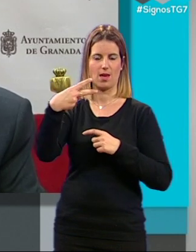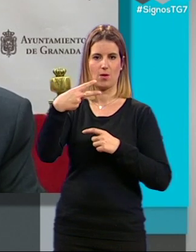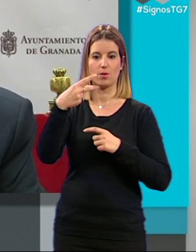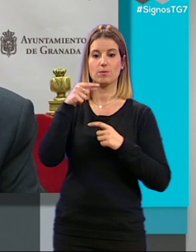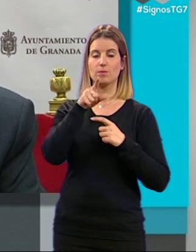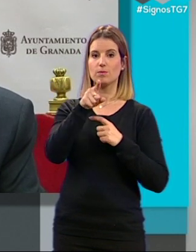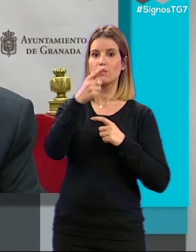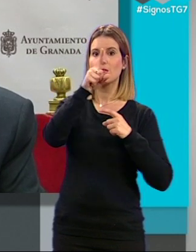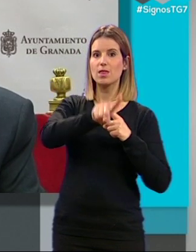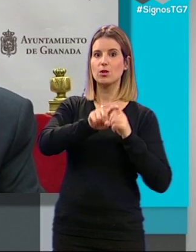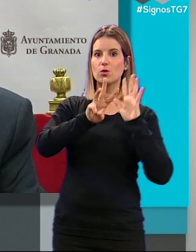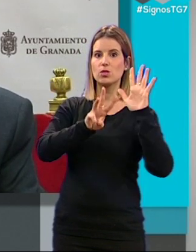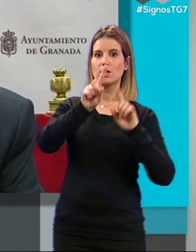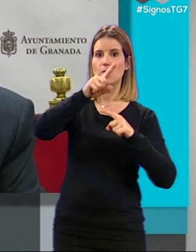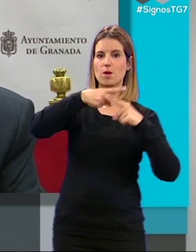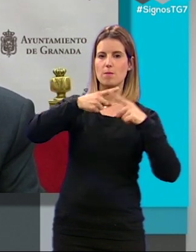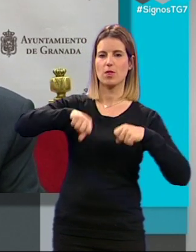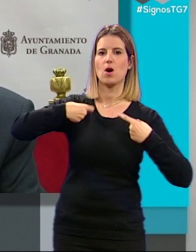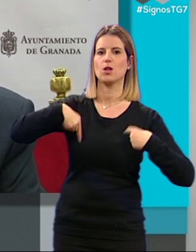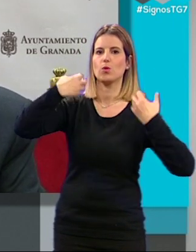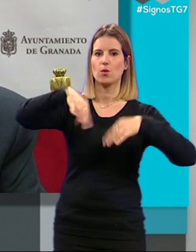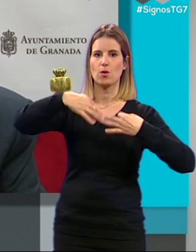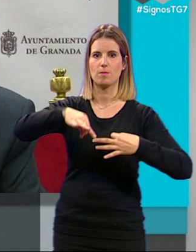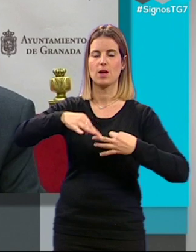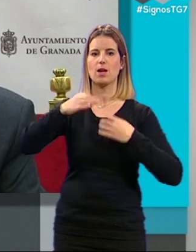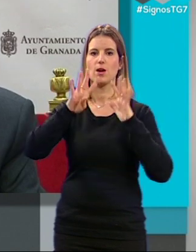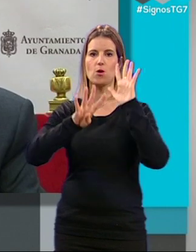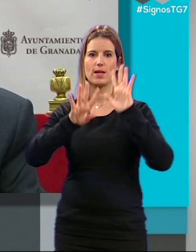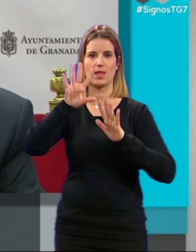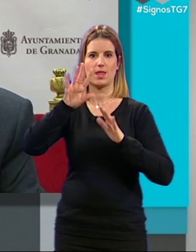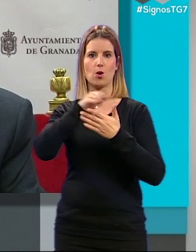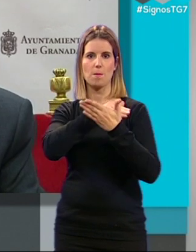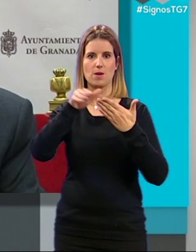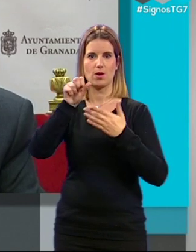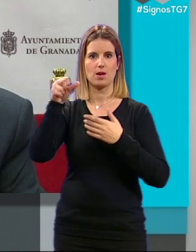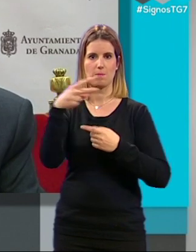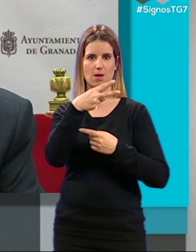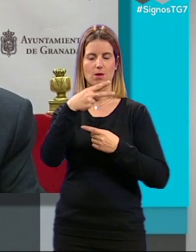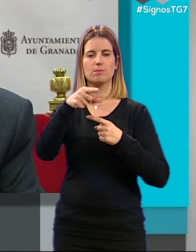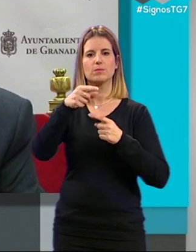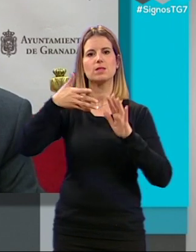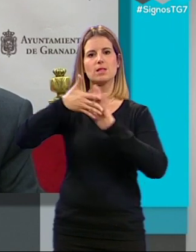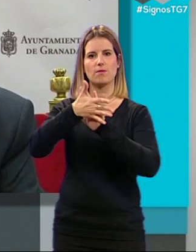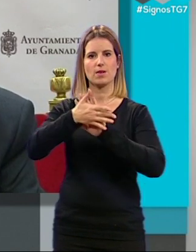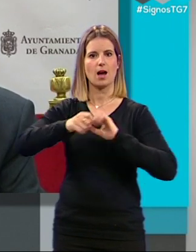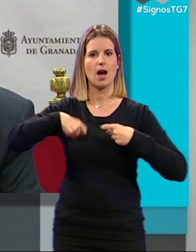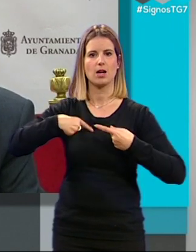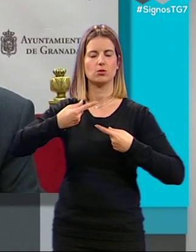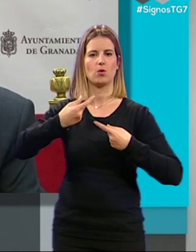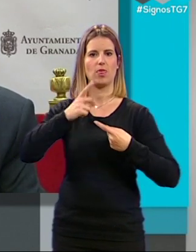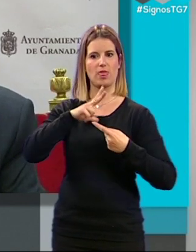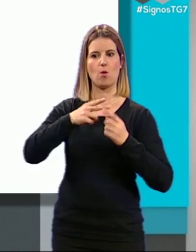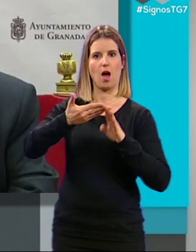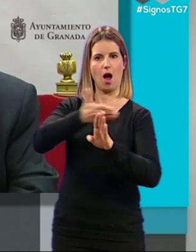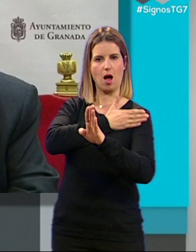de los cuales 181,5 es gasto corriente y 95,5 correspondiente a gasto cerrado, es decir, que se debían de